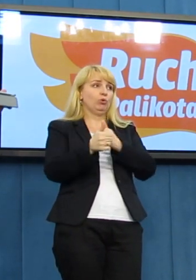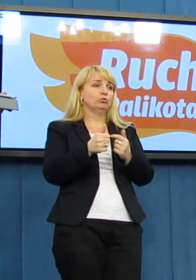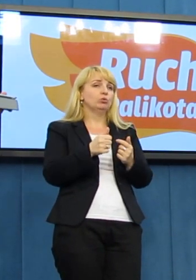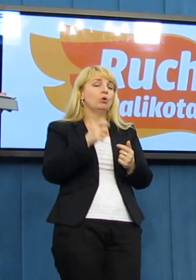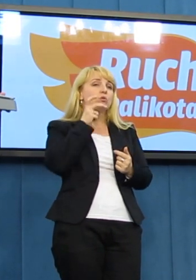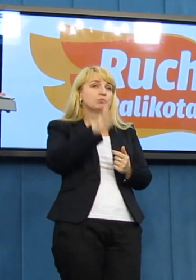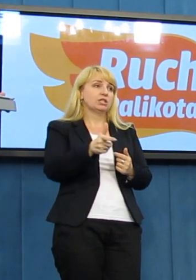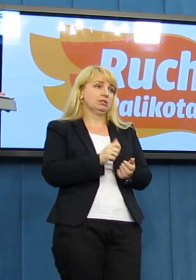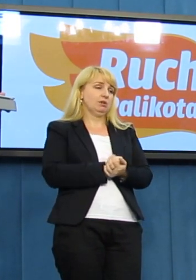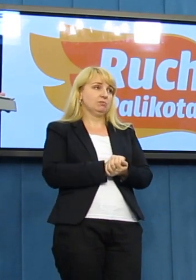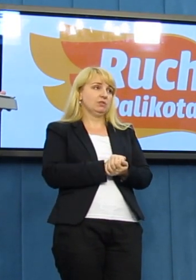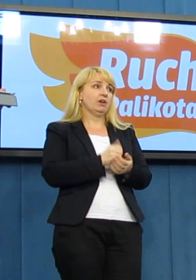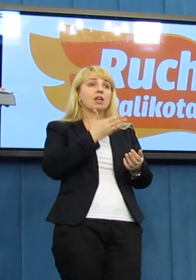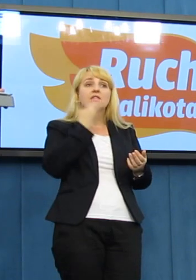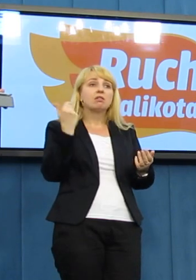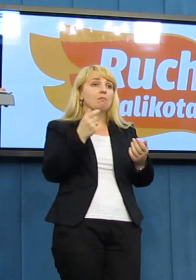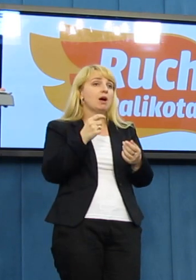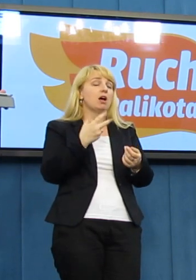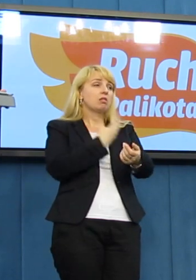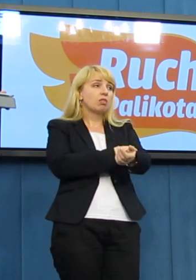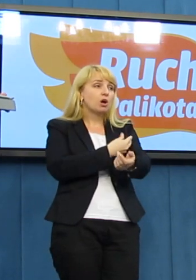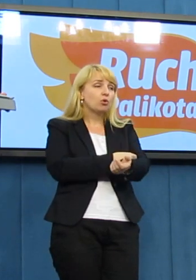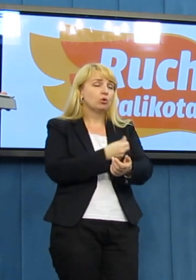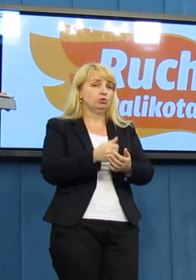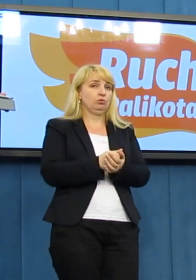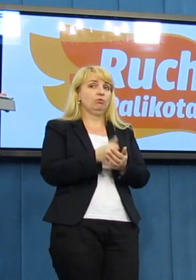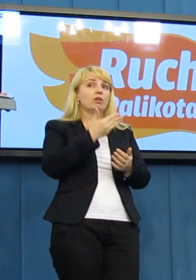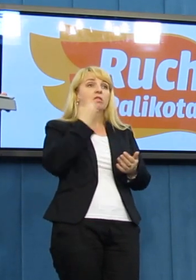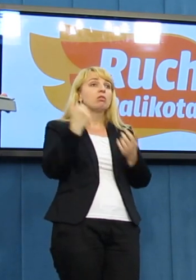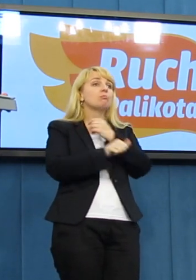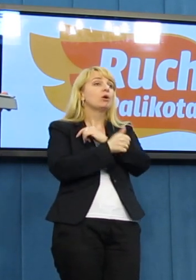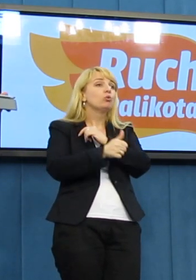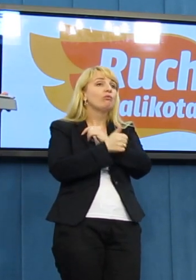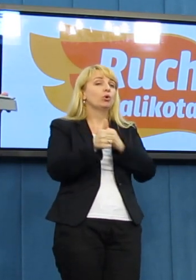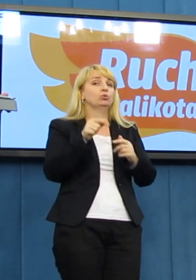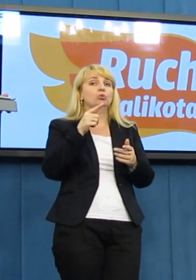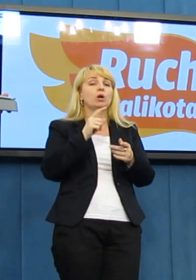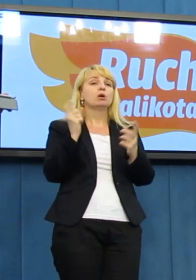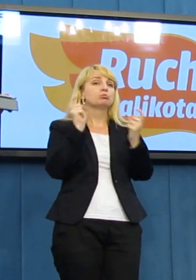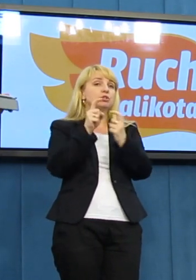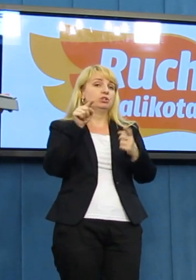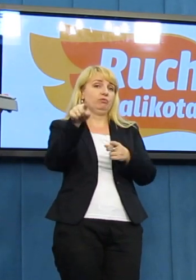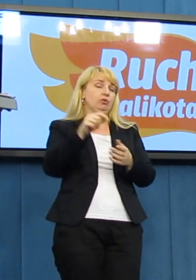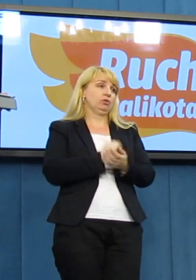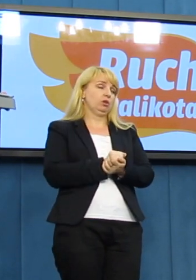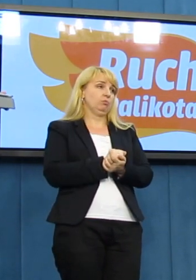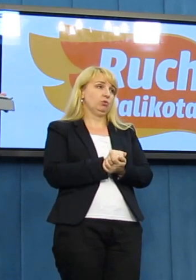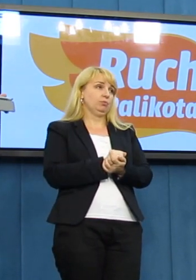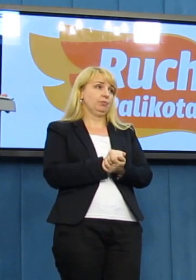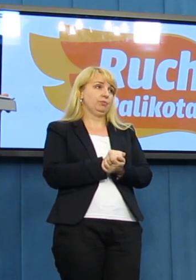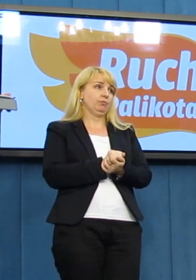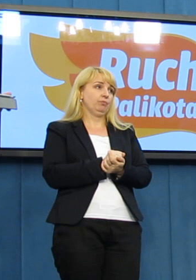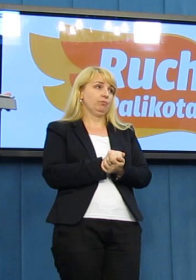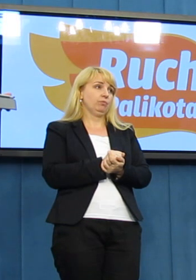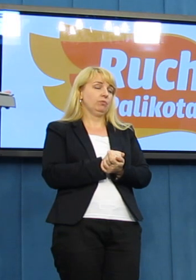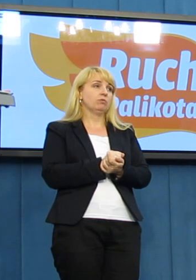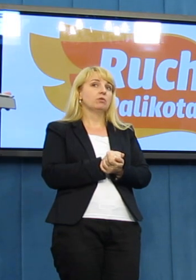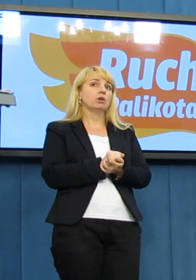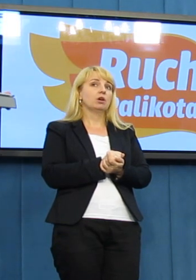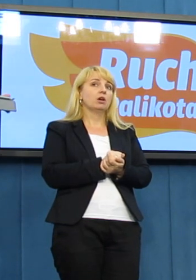konopi, ani żadnego innego dowodu świadczącego o tym, że jakoby kupił taką ilość konopi.